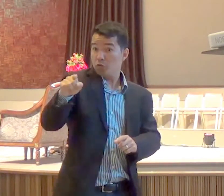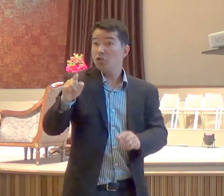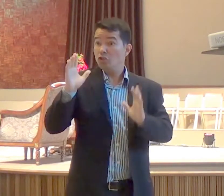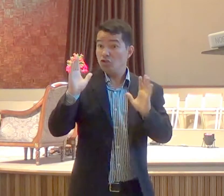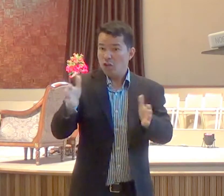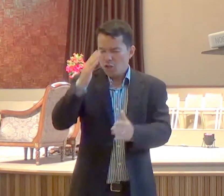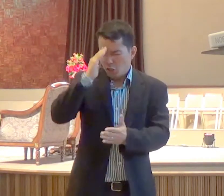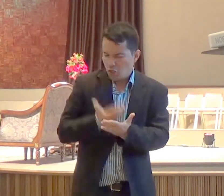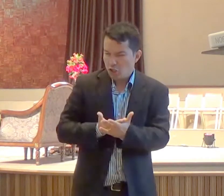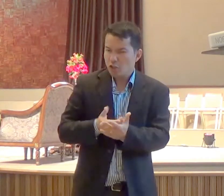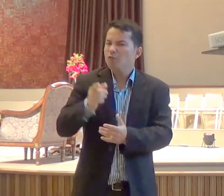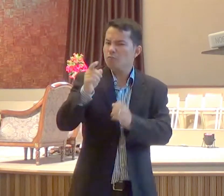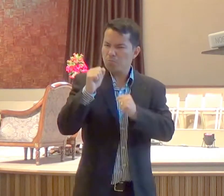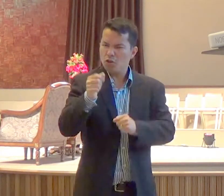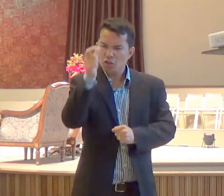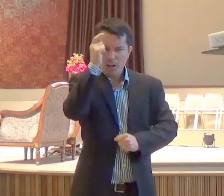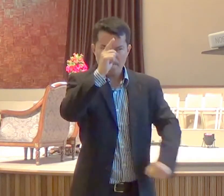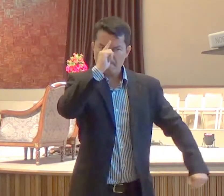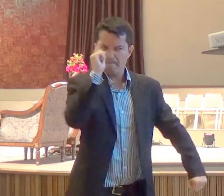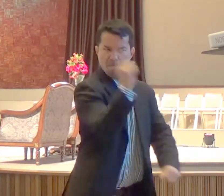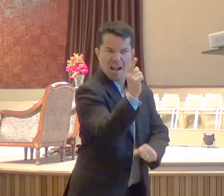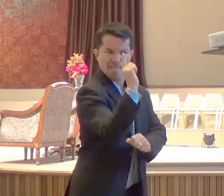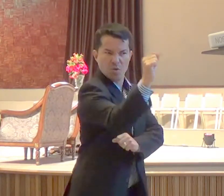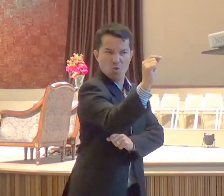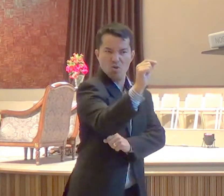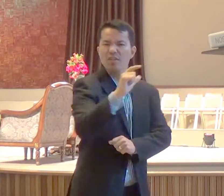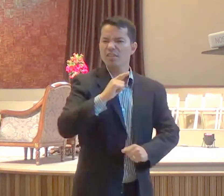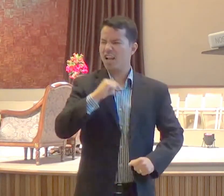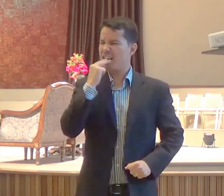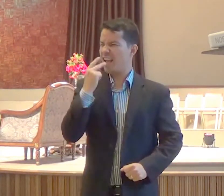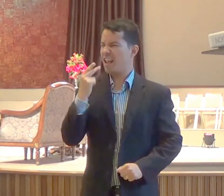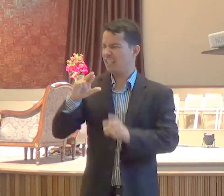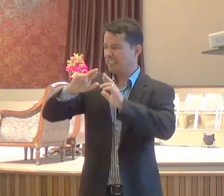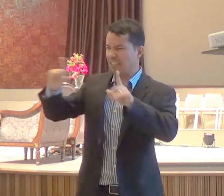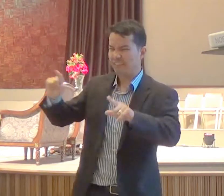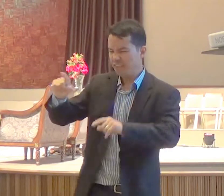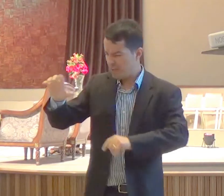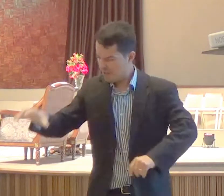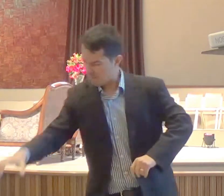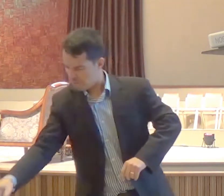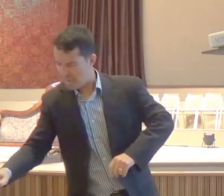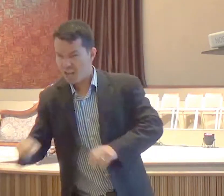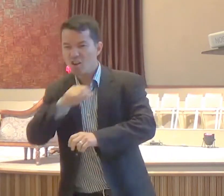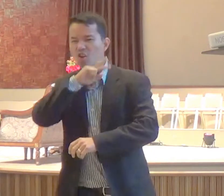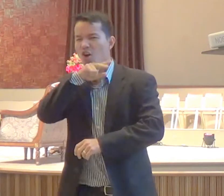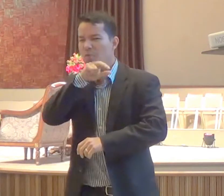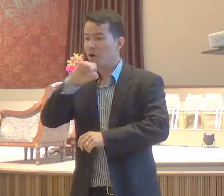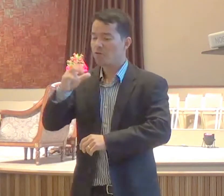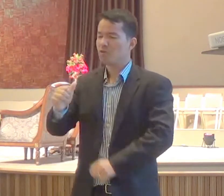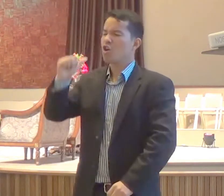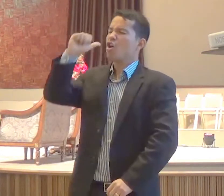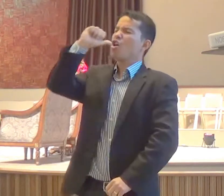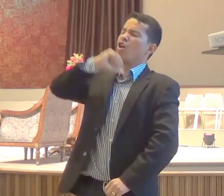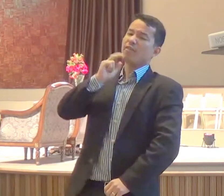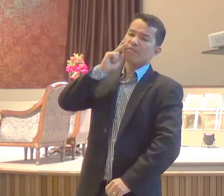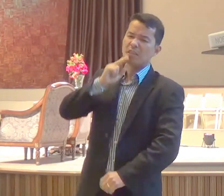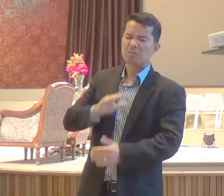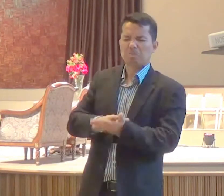demônios, falarão novas línguas, pegarão em serpentes, e se alguma coisa mortífera beber e não lhes fará mal, se